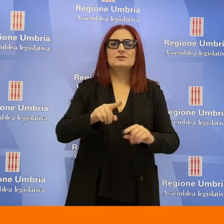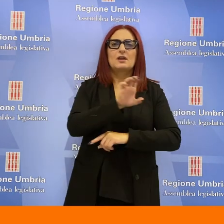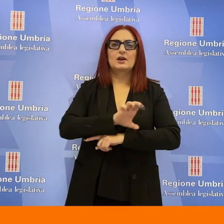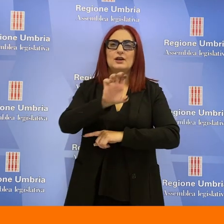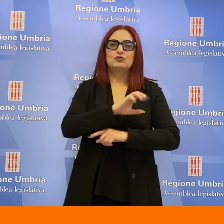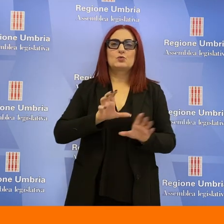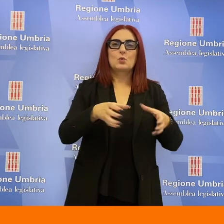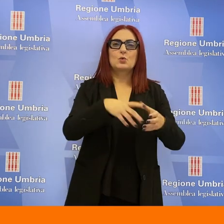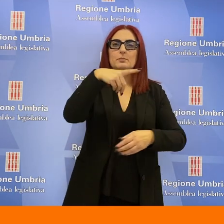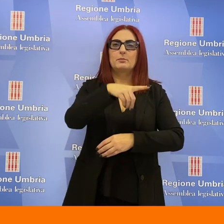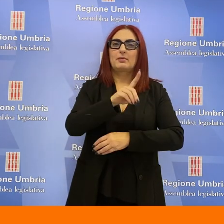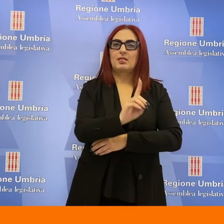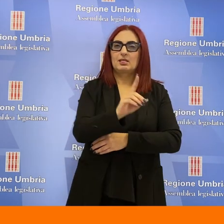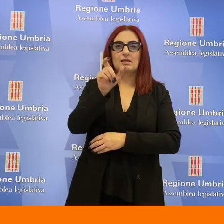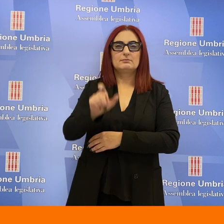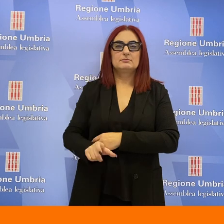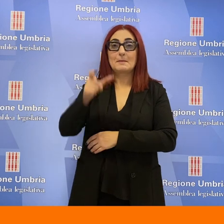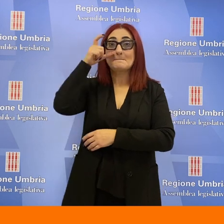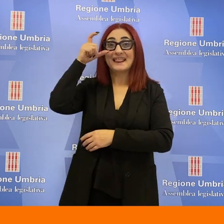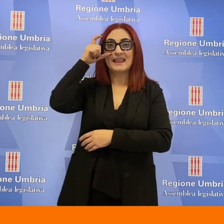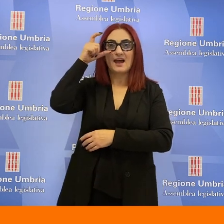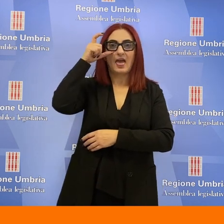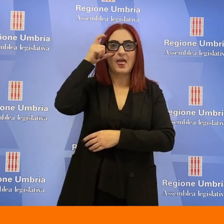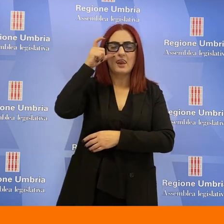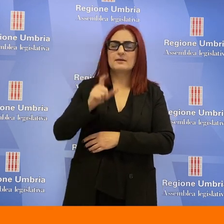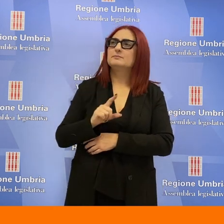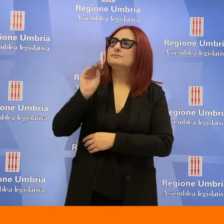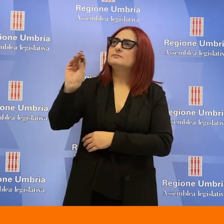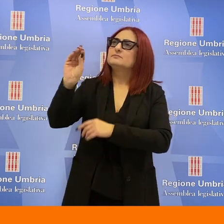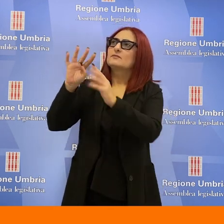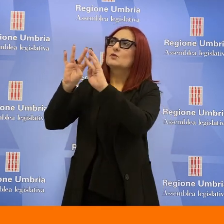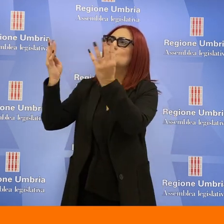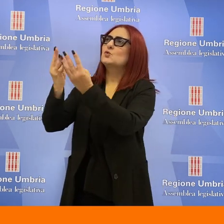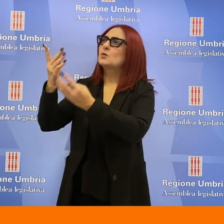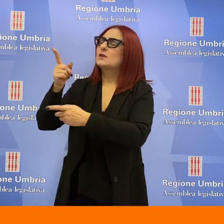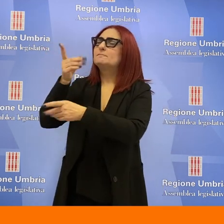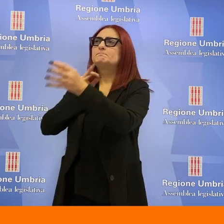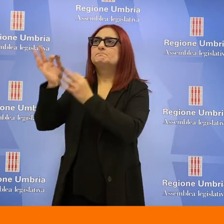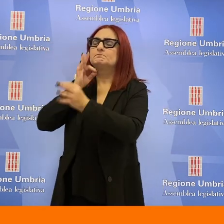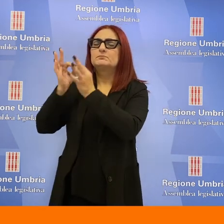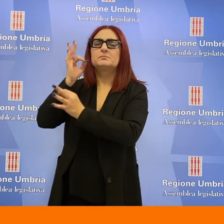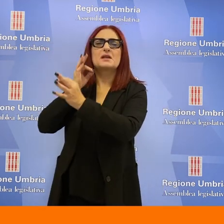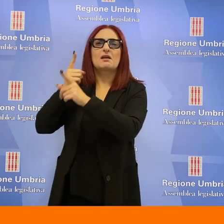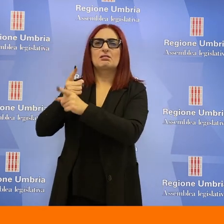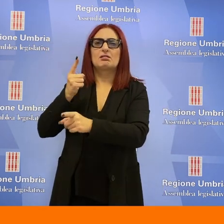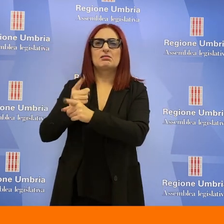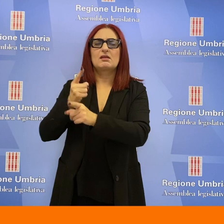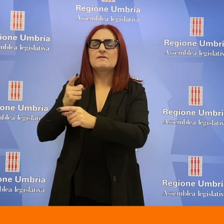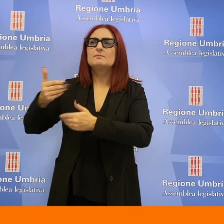urgente del consigliere regionale del Partito Democratico Michele Bettarelli chiede alla Giunta